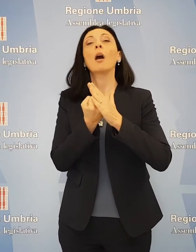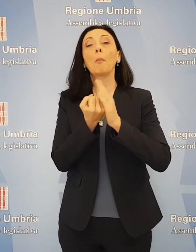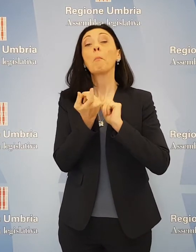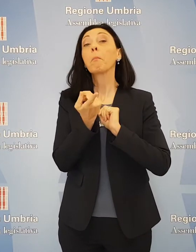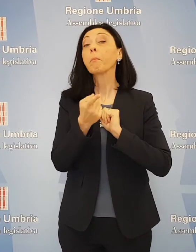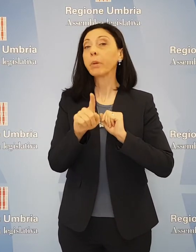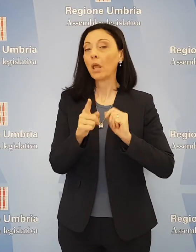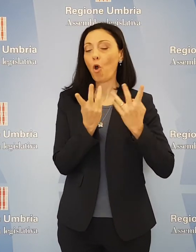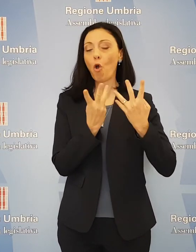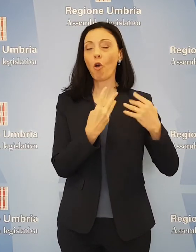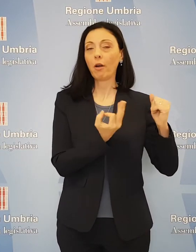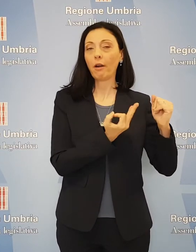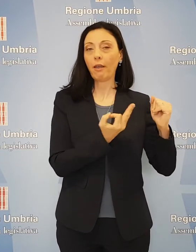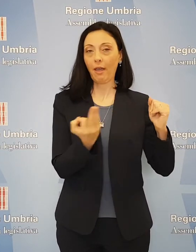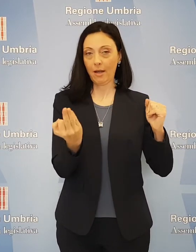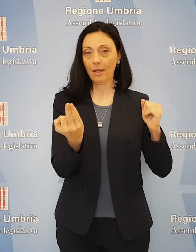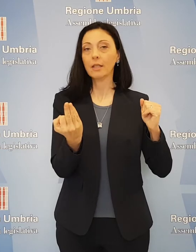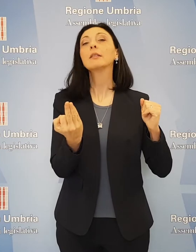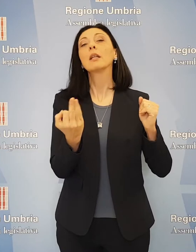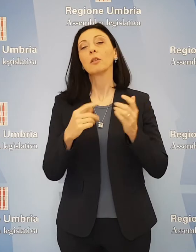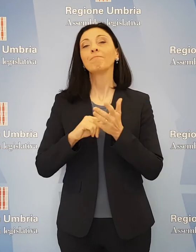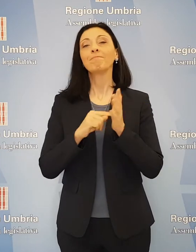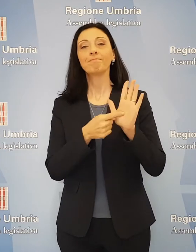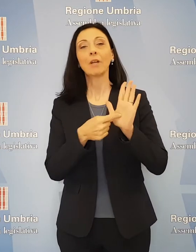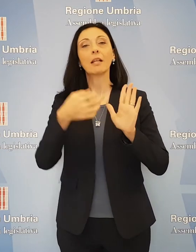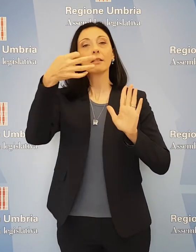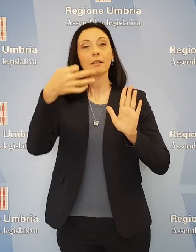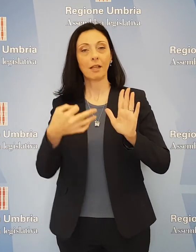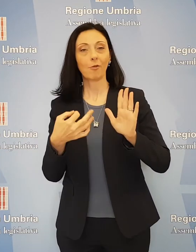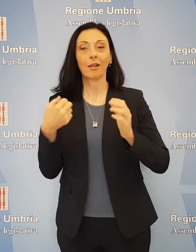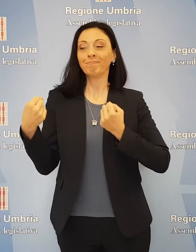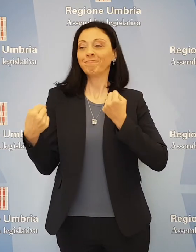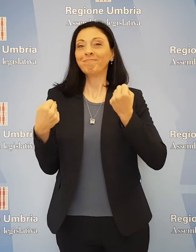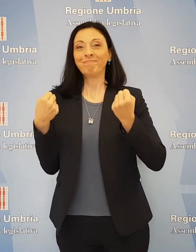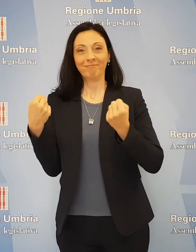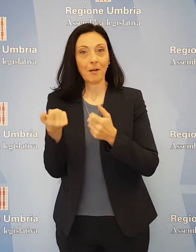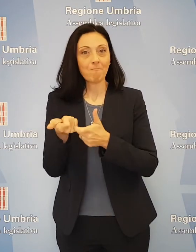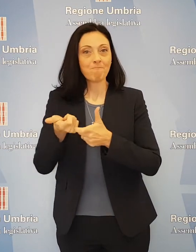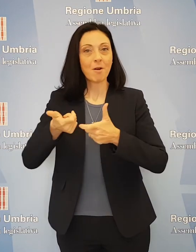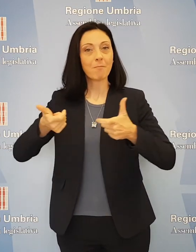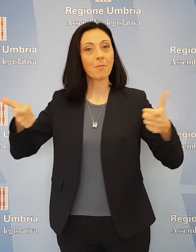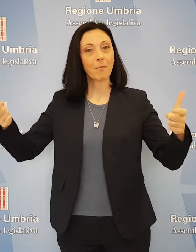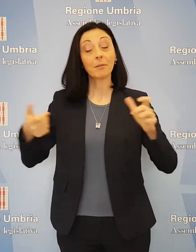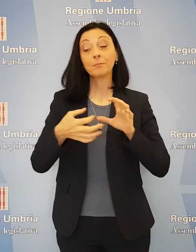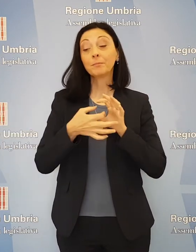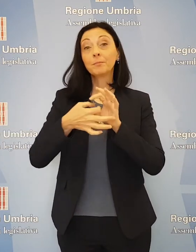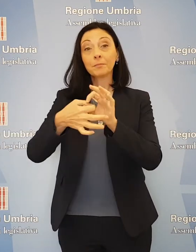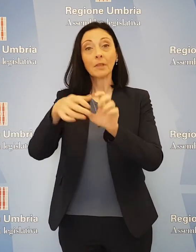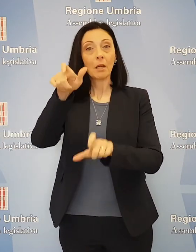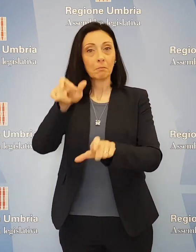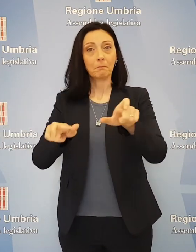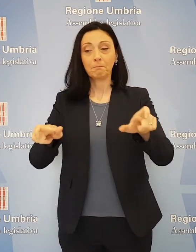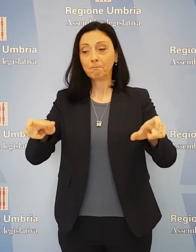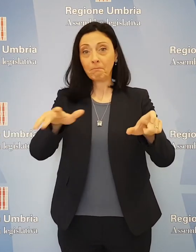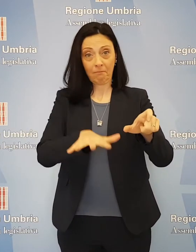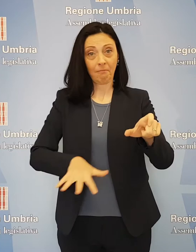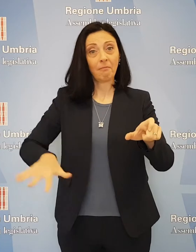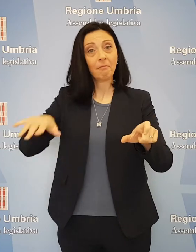un'adeguata organizzazione, immagine, sicurezza, animazione e sviluppo rispondente alle aspettative delle popolazioni